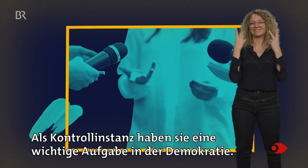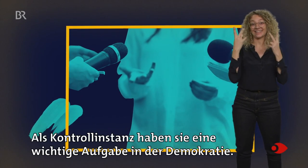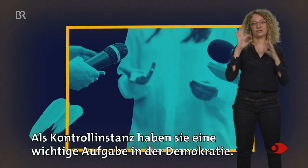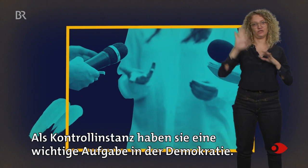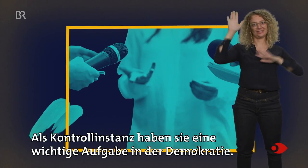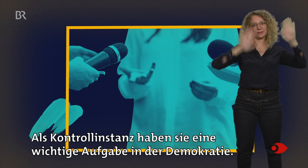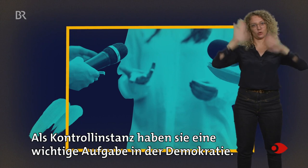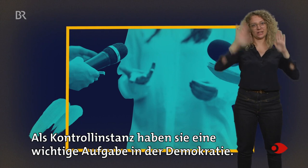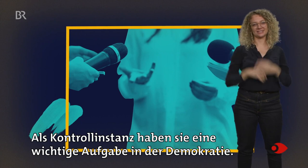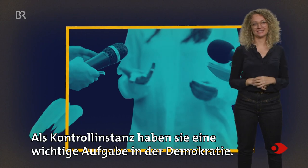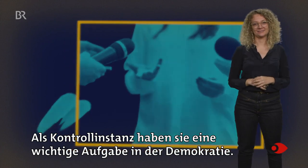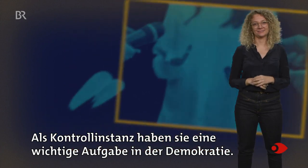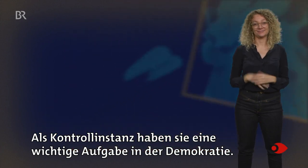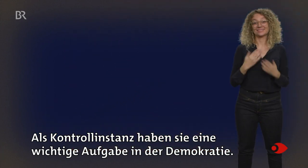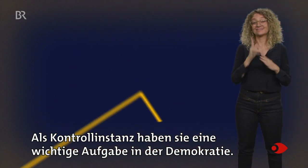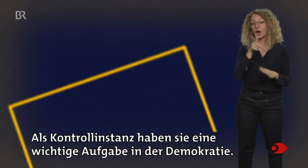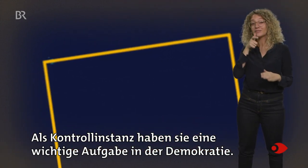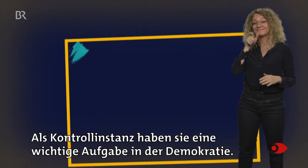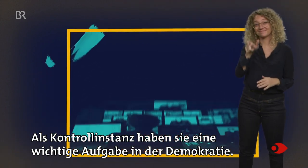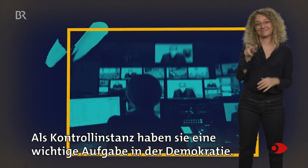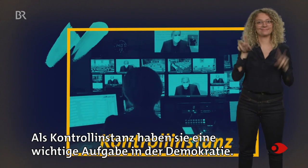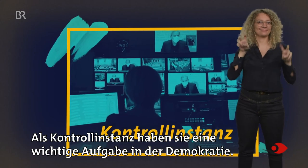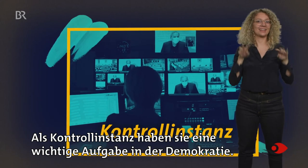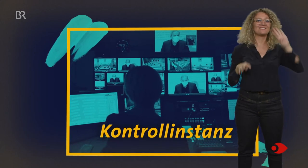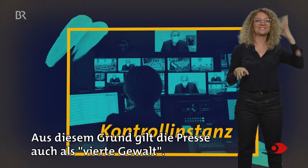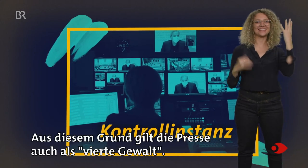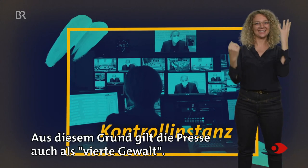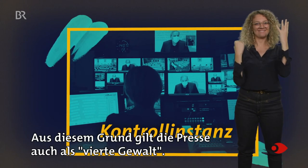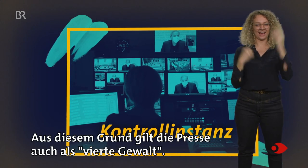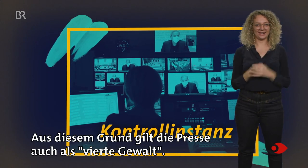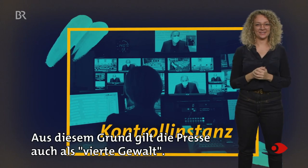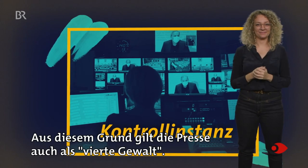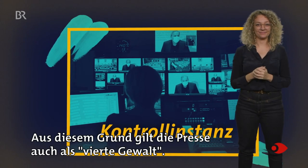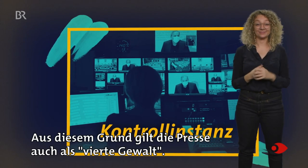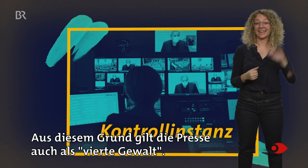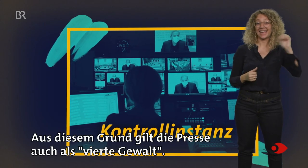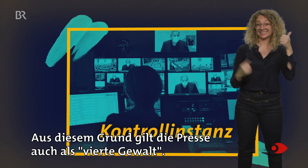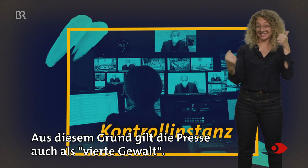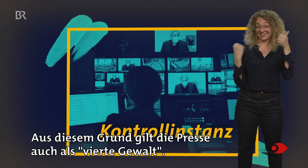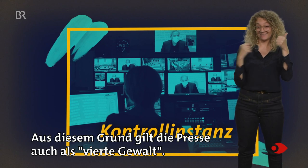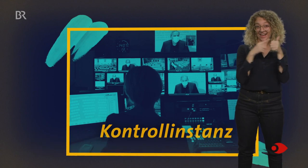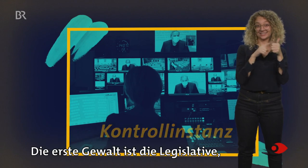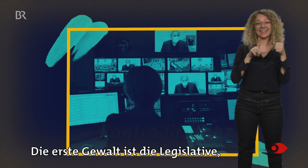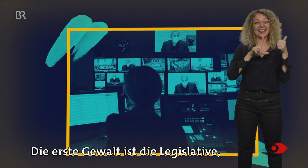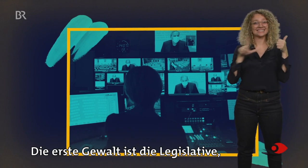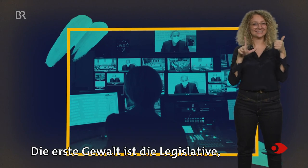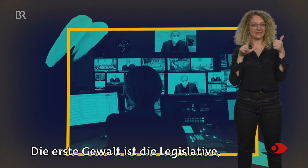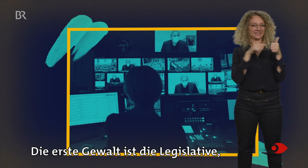Kontrollinstanz haben sie eine wichtige Aufgabe in der Demokratie. Aus diesem Grund gilt die Presse auch als vierte Gewalt. Die erste Gewalt ist die